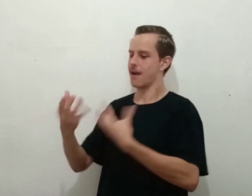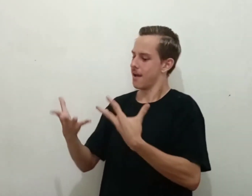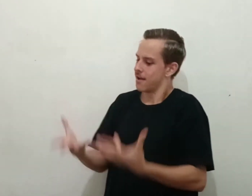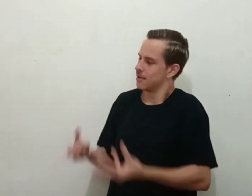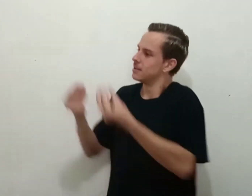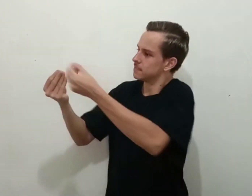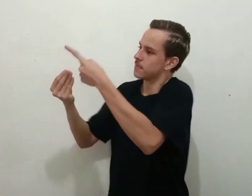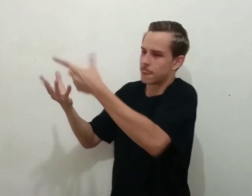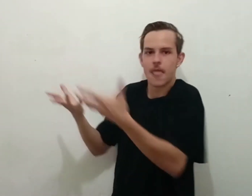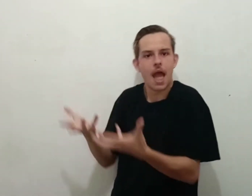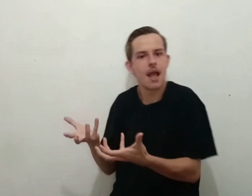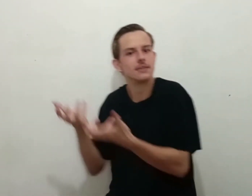recebeste.